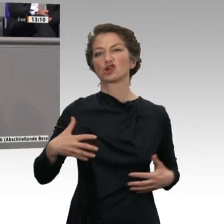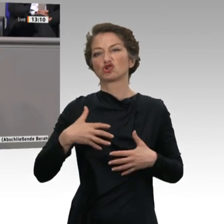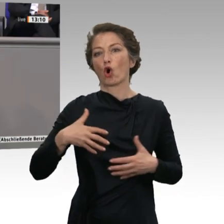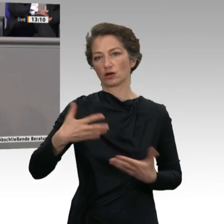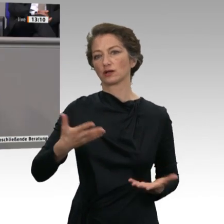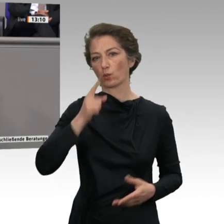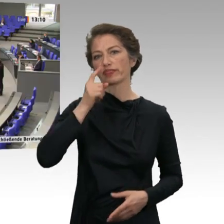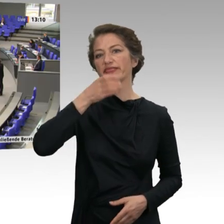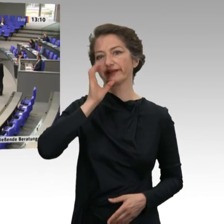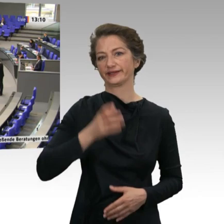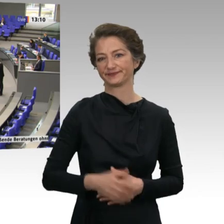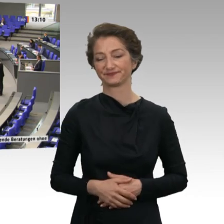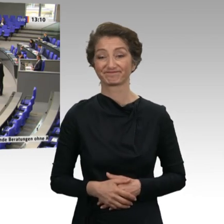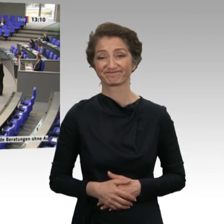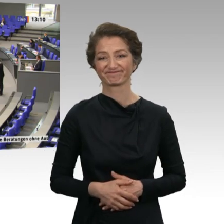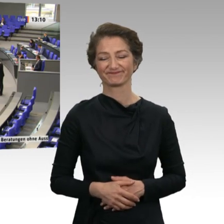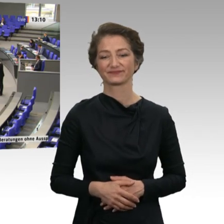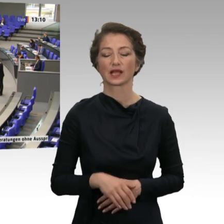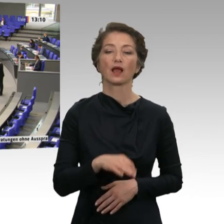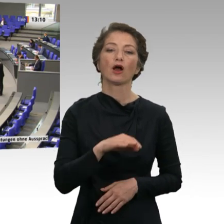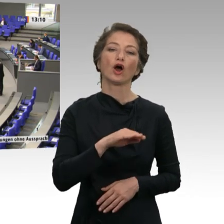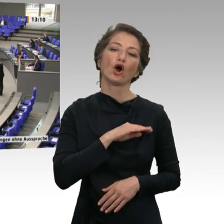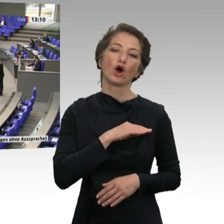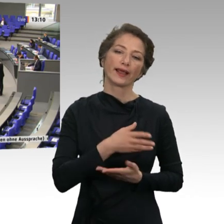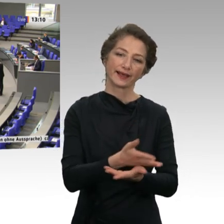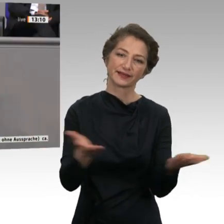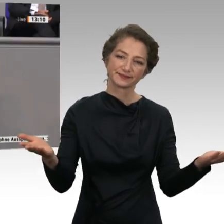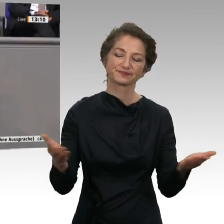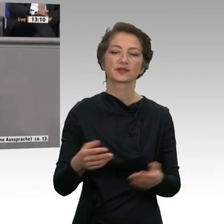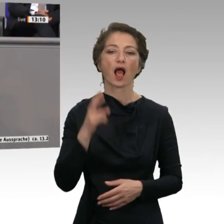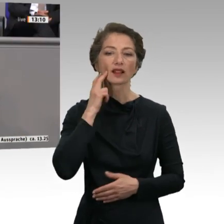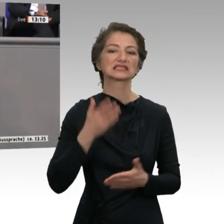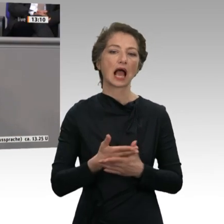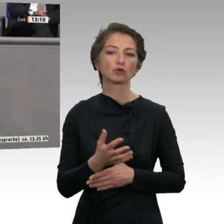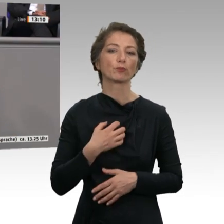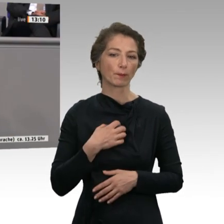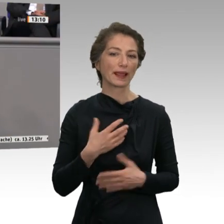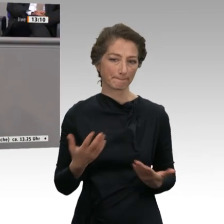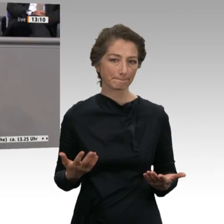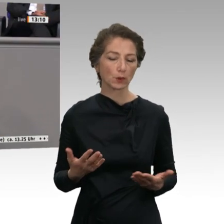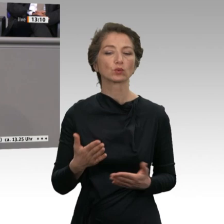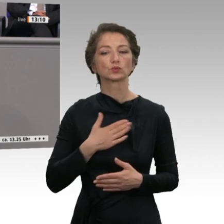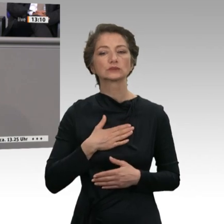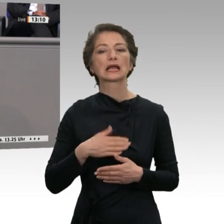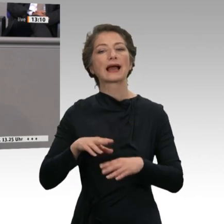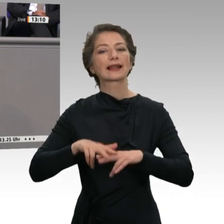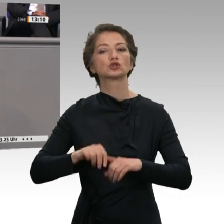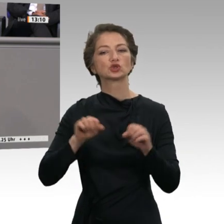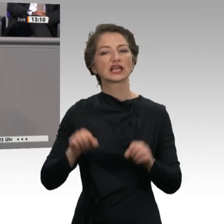Werte Kolleginnen und Kollegen, das Problem der Altersarmut und die Defizite in unserem Rentensystem sind wirklich ein zu gründliches Problem,